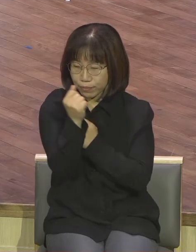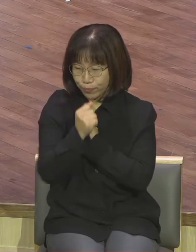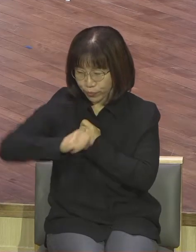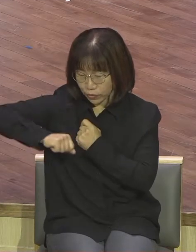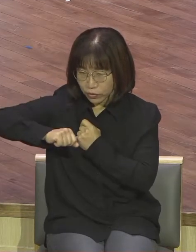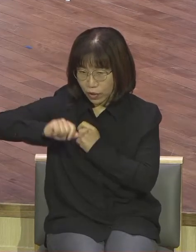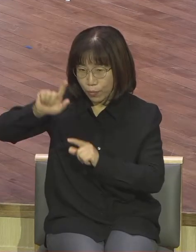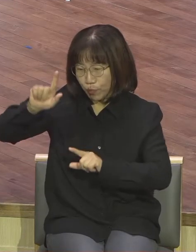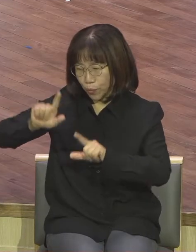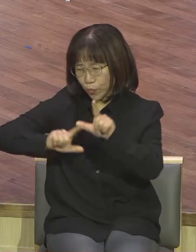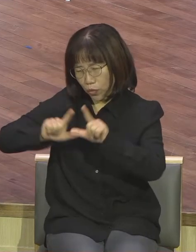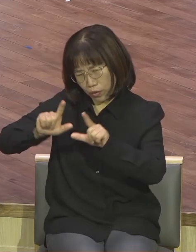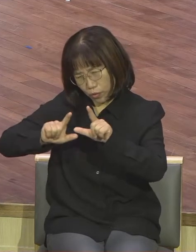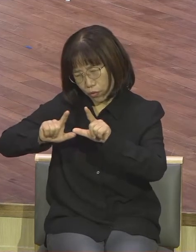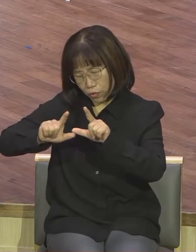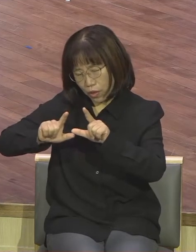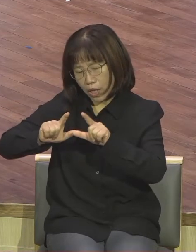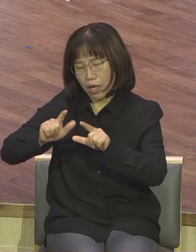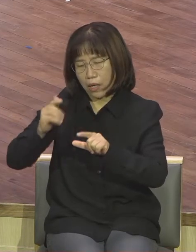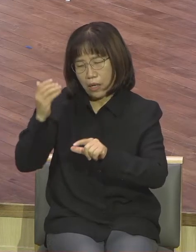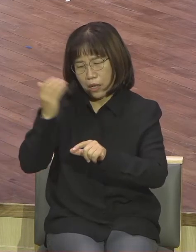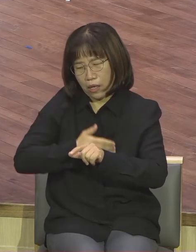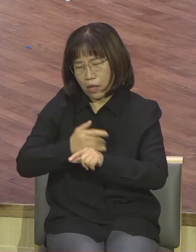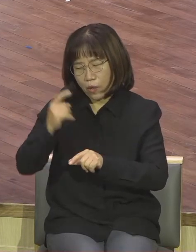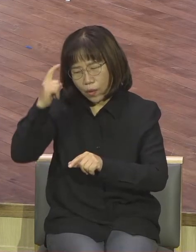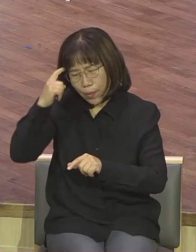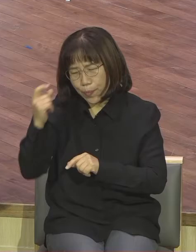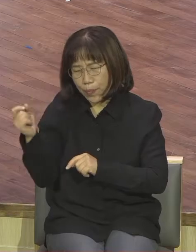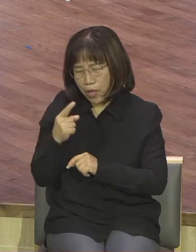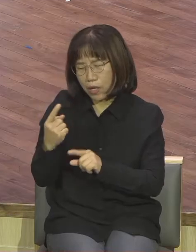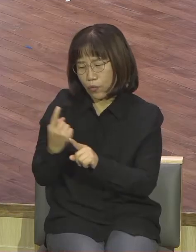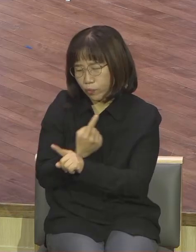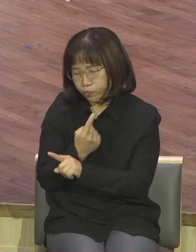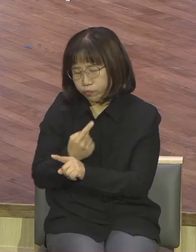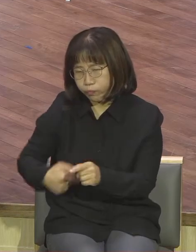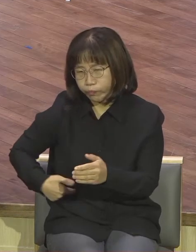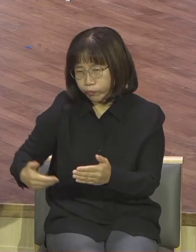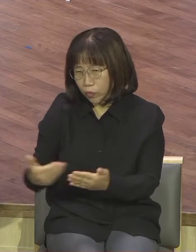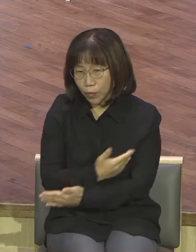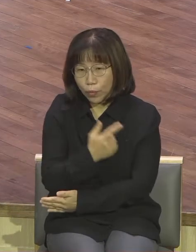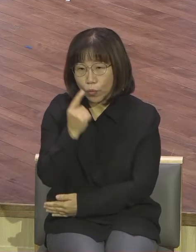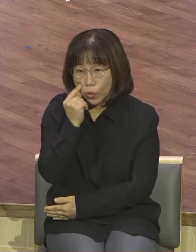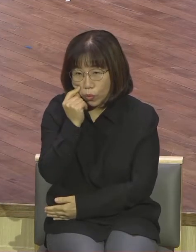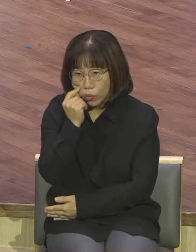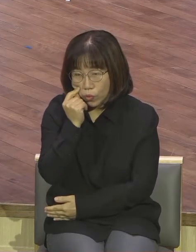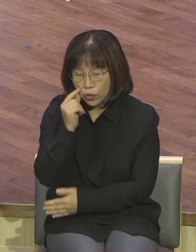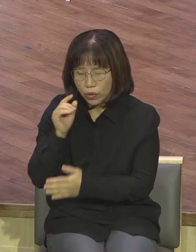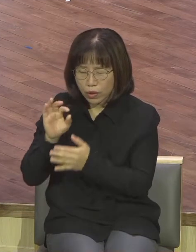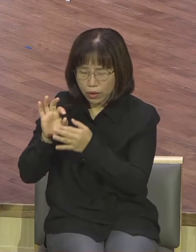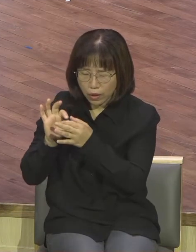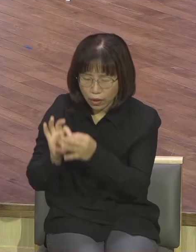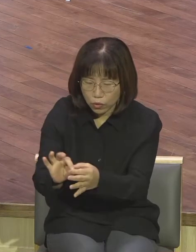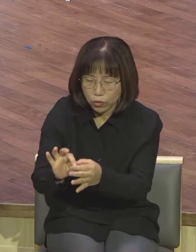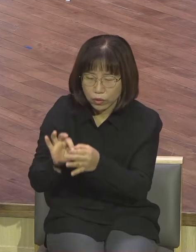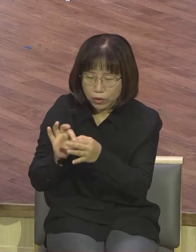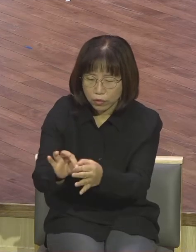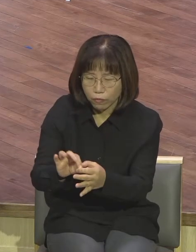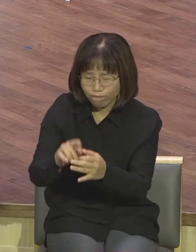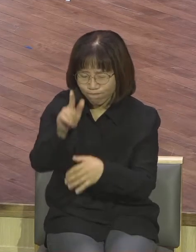모습에서 벗어나지를 못하고 자기 길을 가니까 죽은 날까지